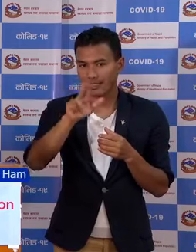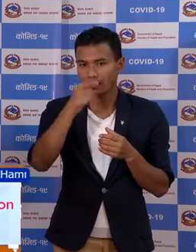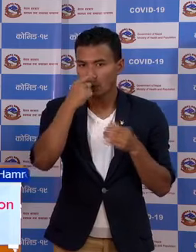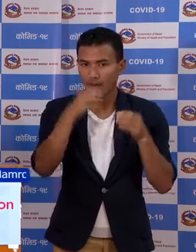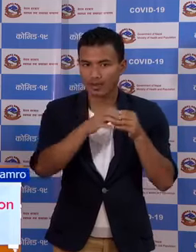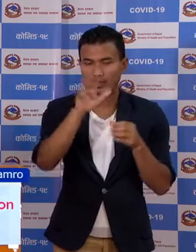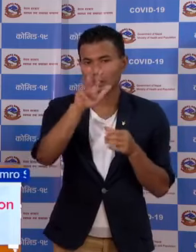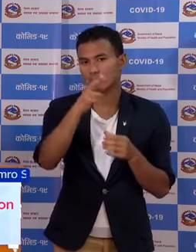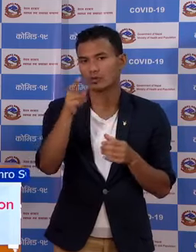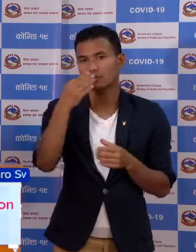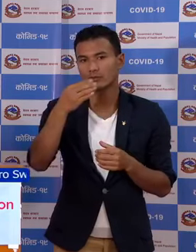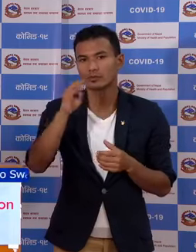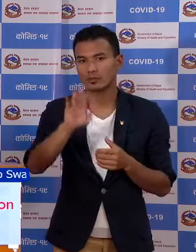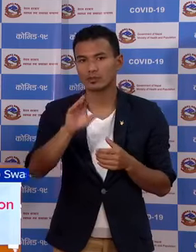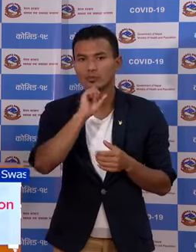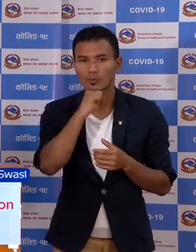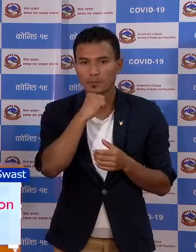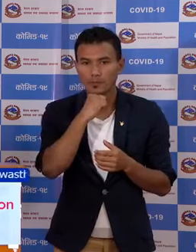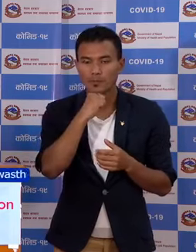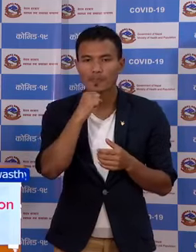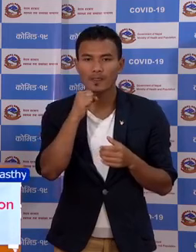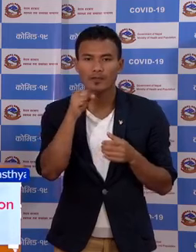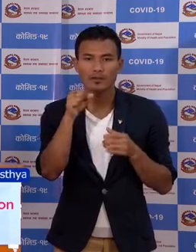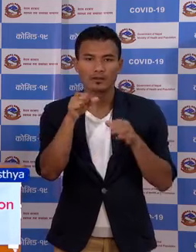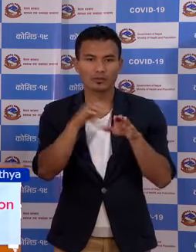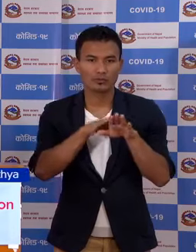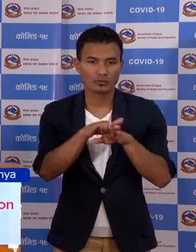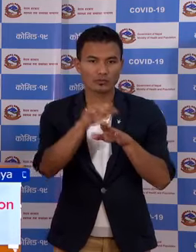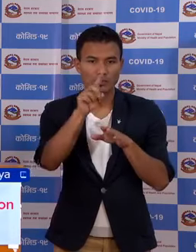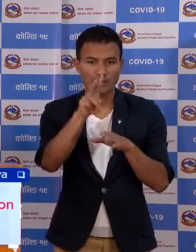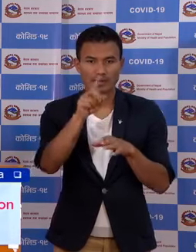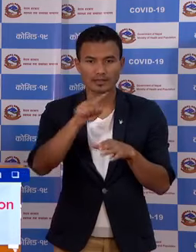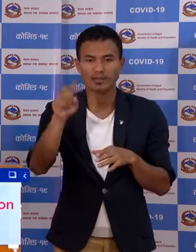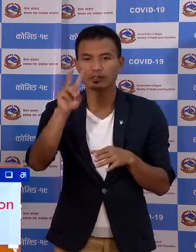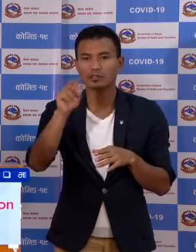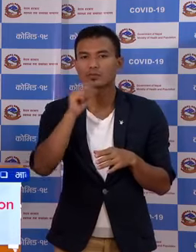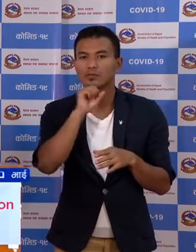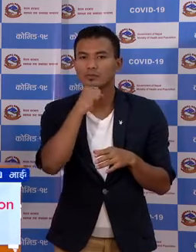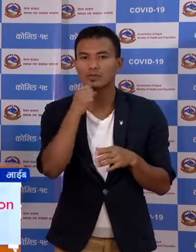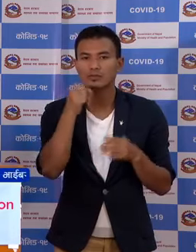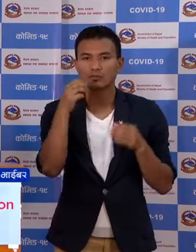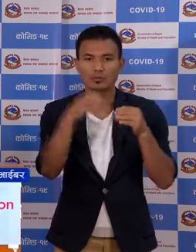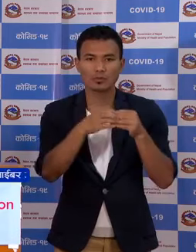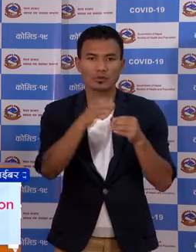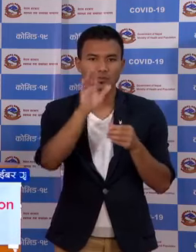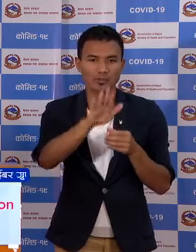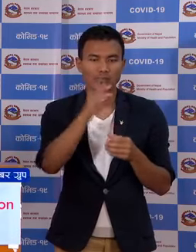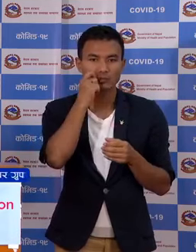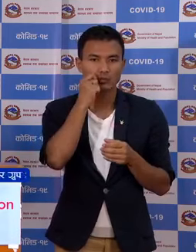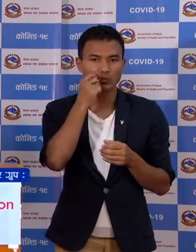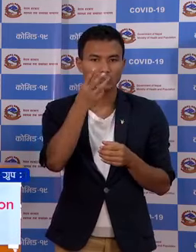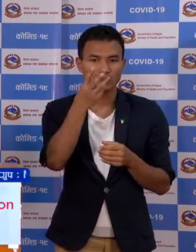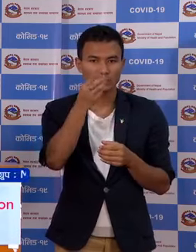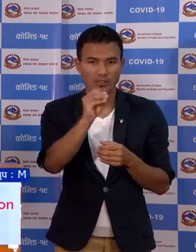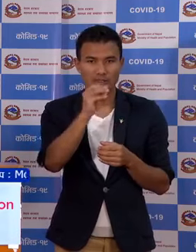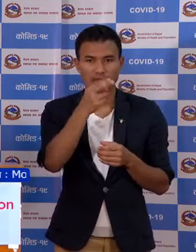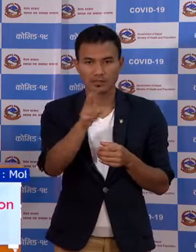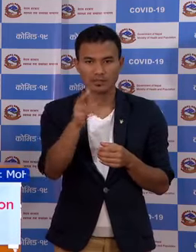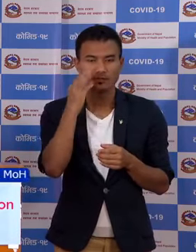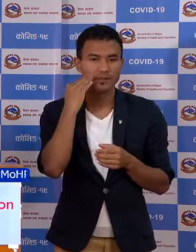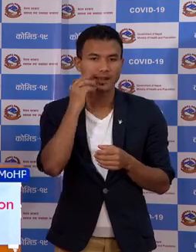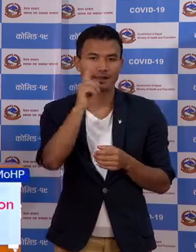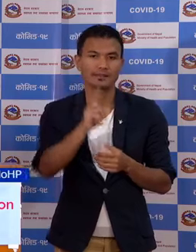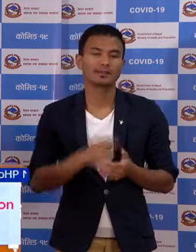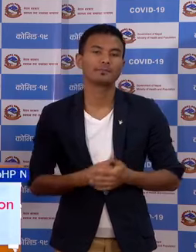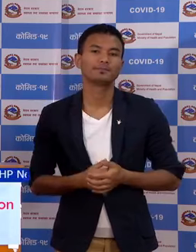अउनुँच र उमेर चैंबार देखी 36 वर्षा को अउनुँच तेस मद्दे पूरूस तिस जना र